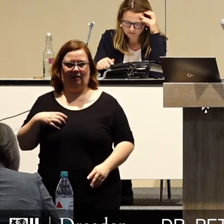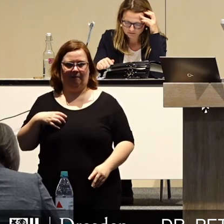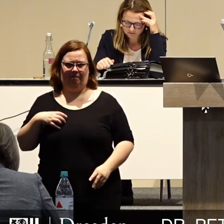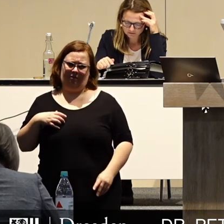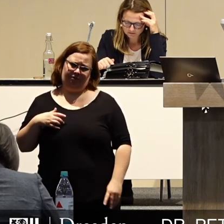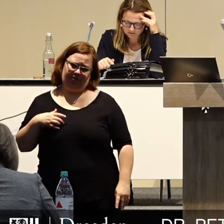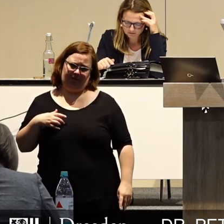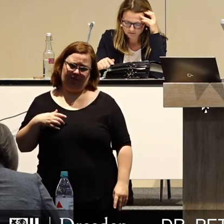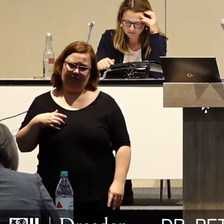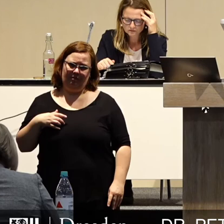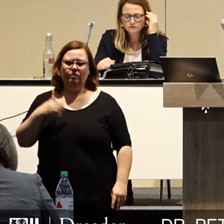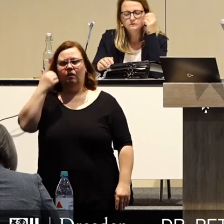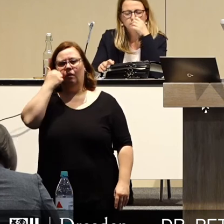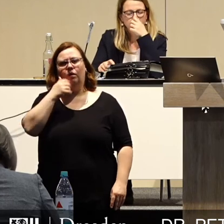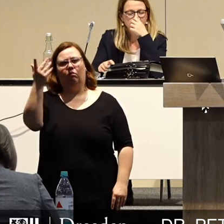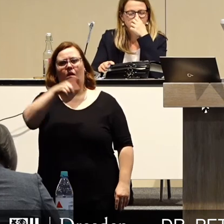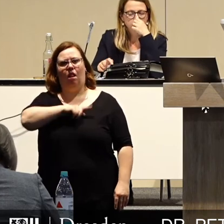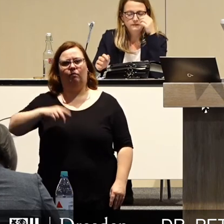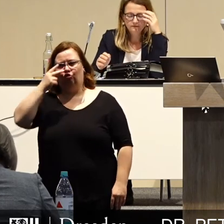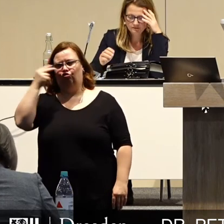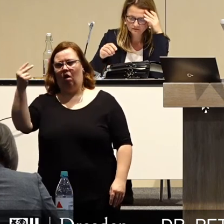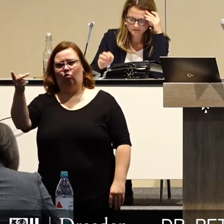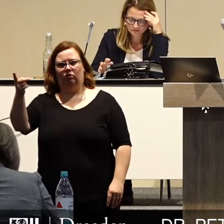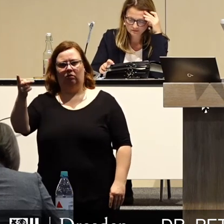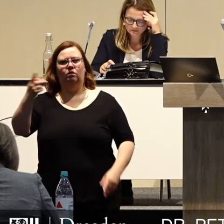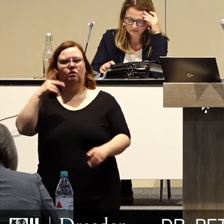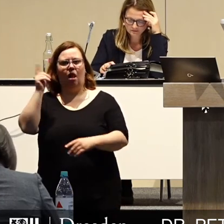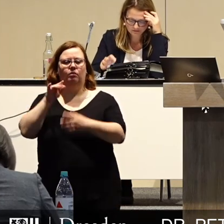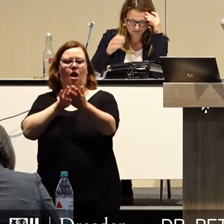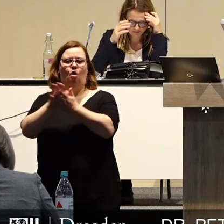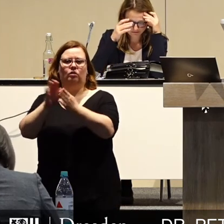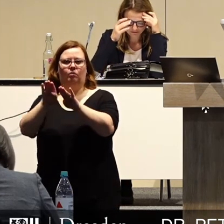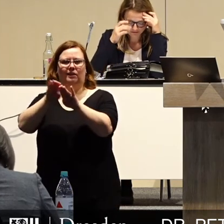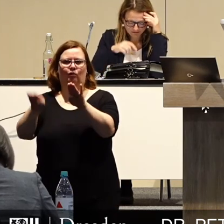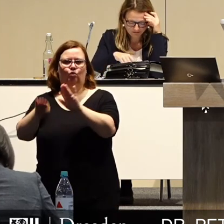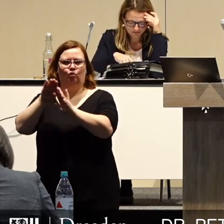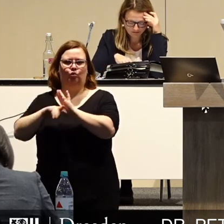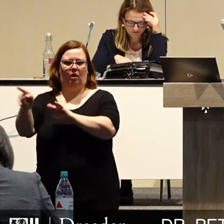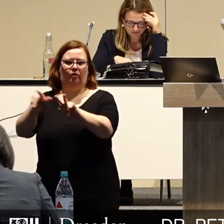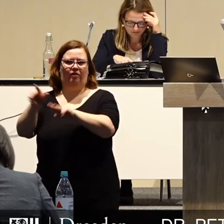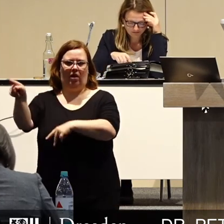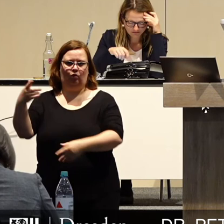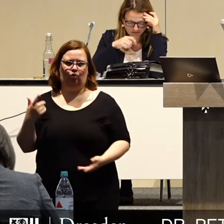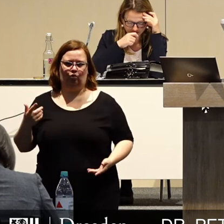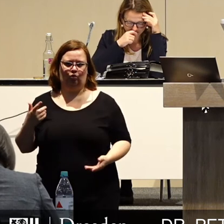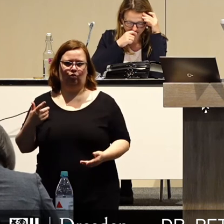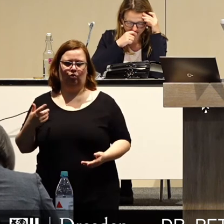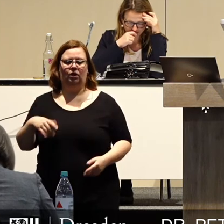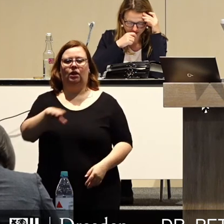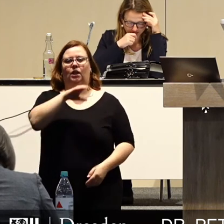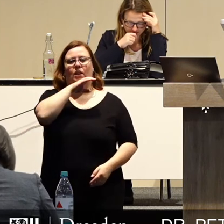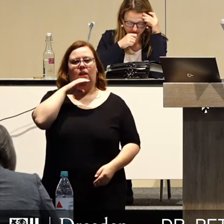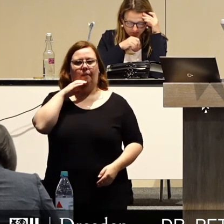Schauen Sie bitte nach Leipzig, dort gibt es ein Ausgabenreduzierungsprogramm in der Verwaltung. In